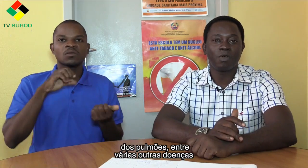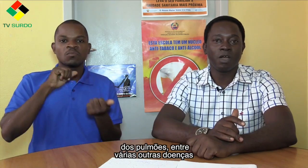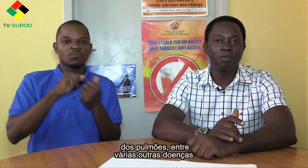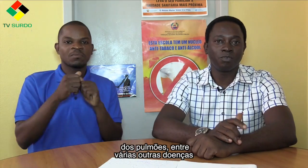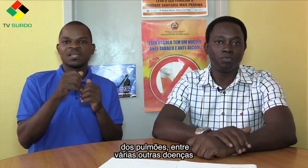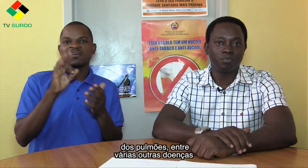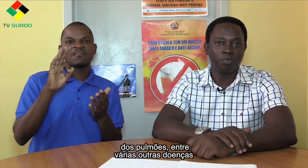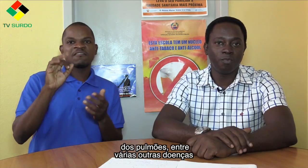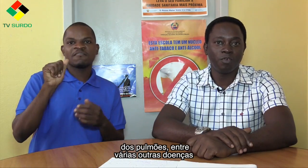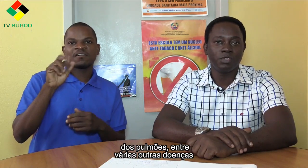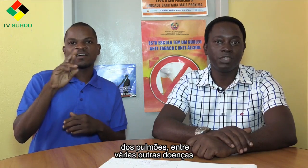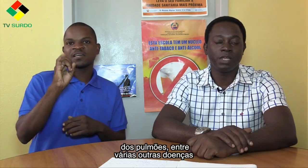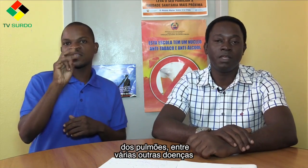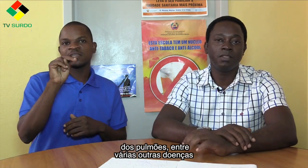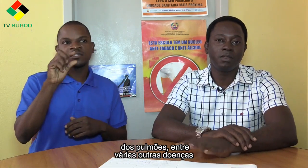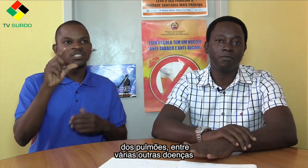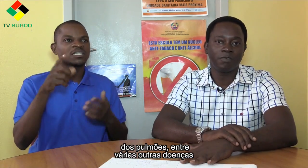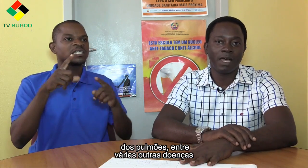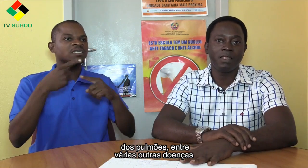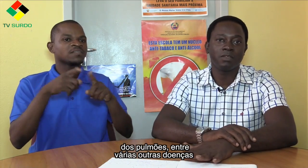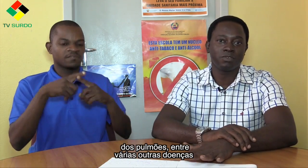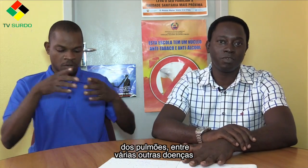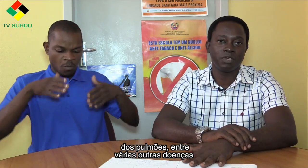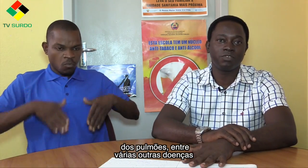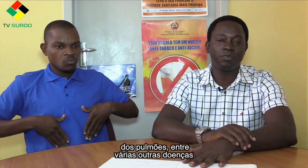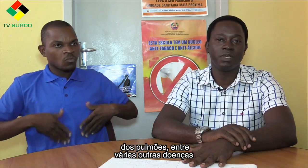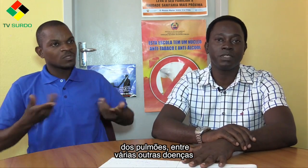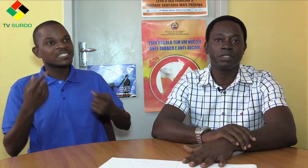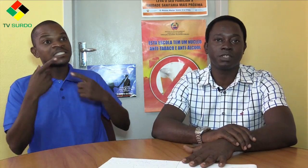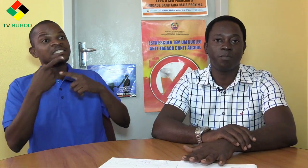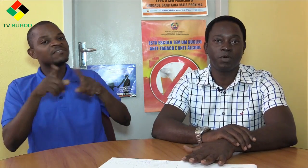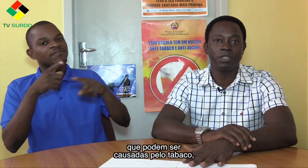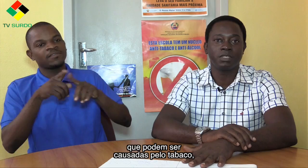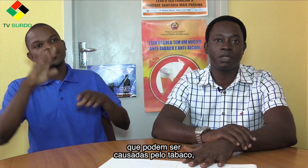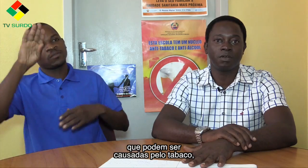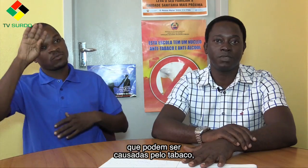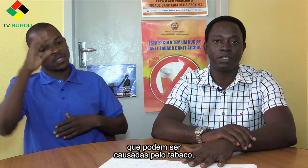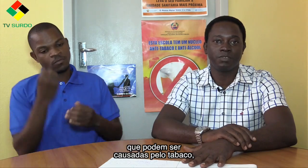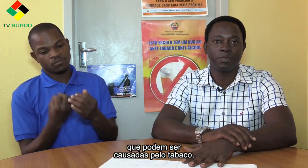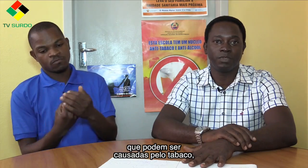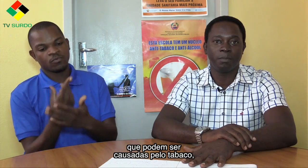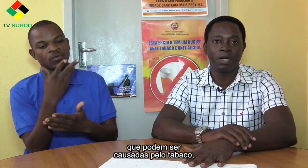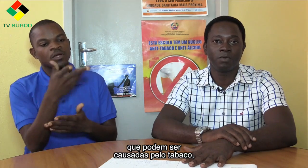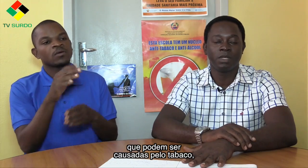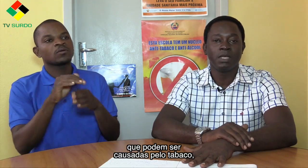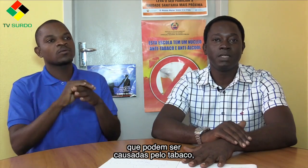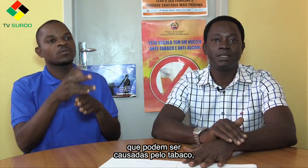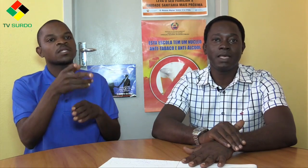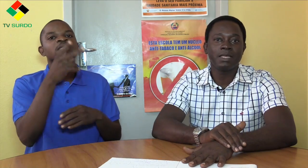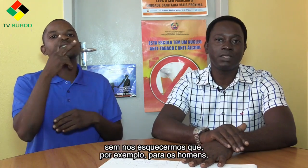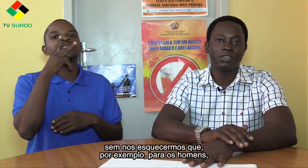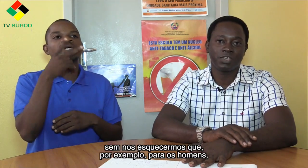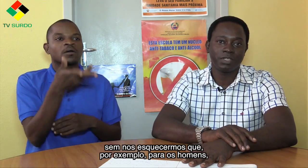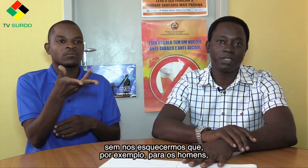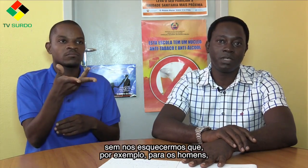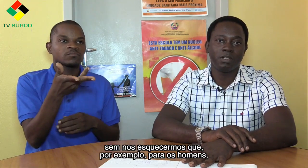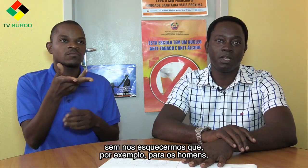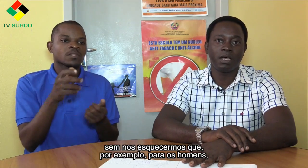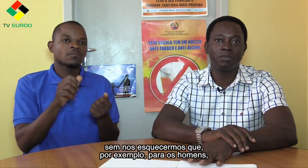o cancro dos pulmões, entre várias outras doenças que podem ser causadas pelo tabaco. Sem se esquecer de lado